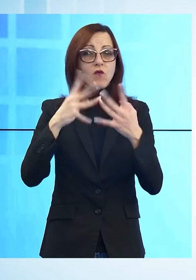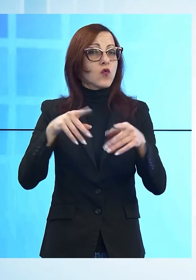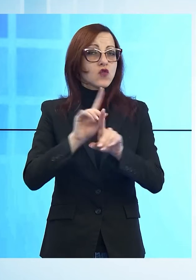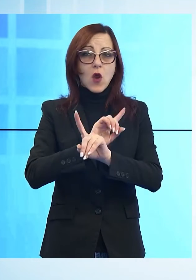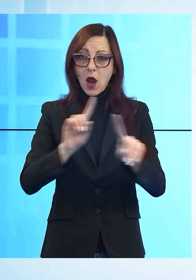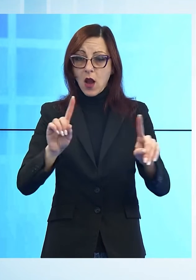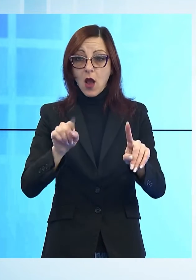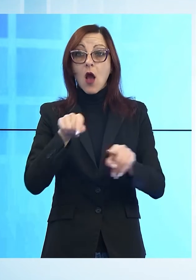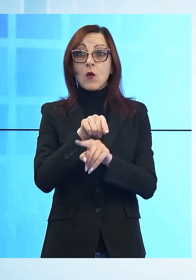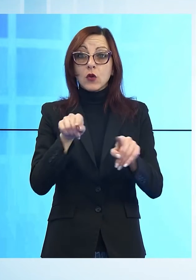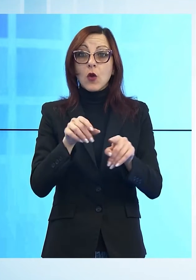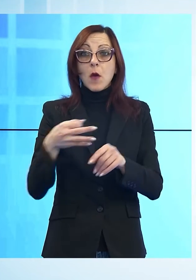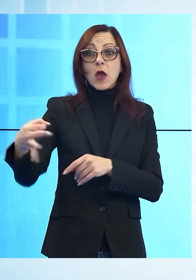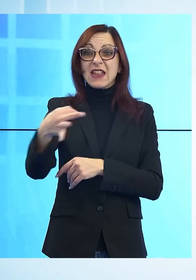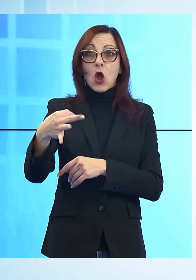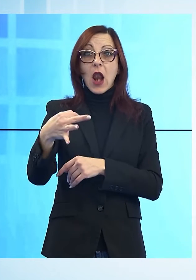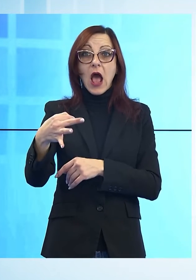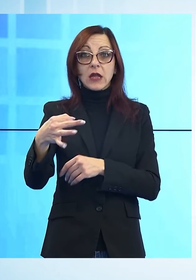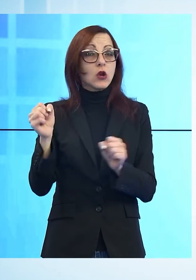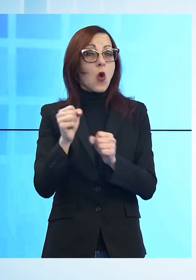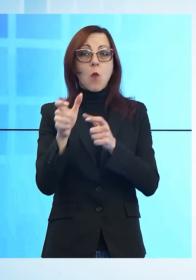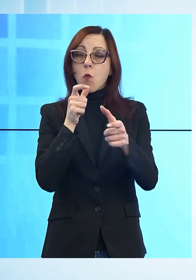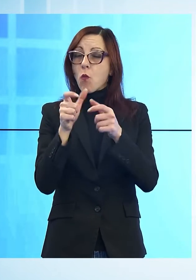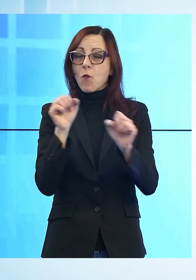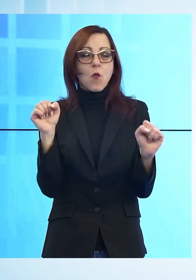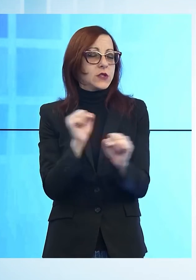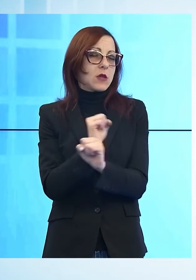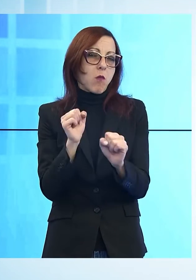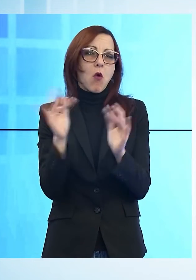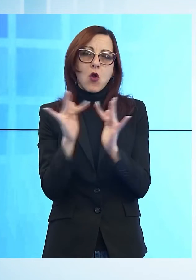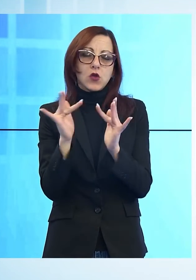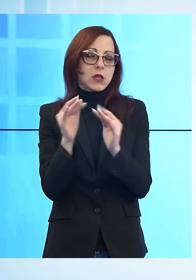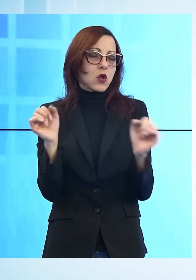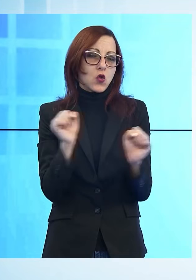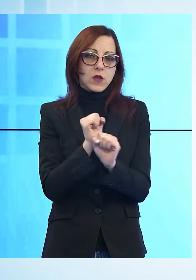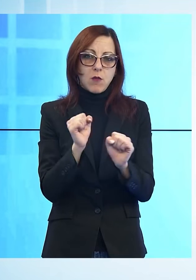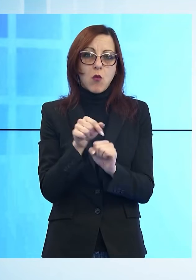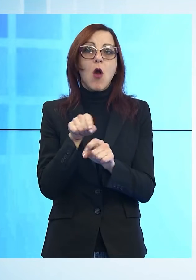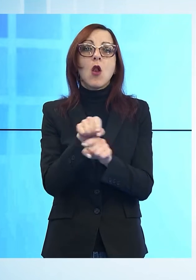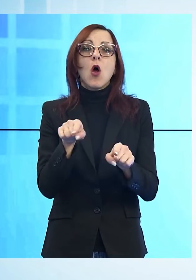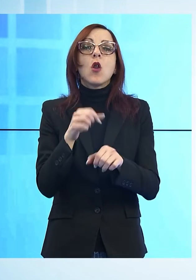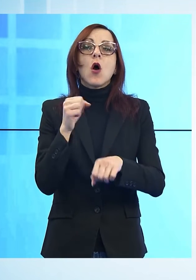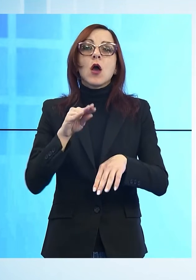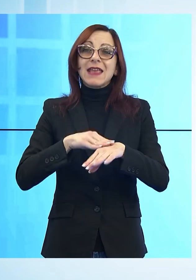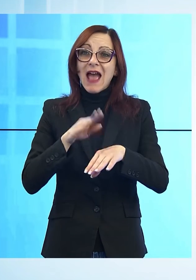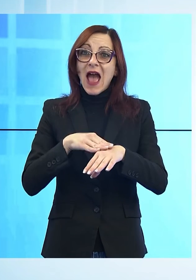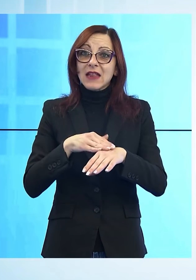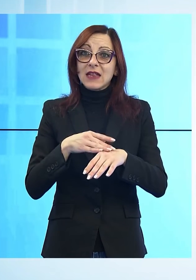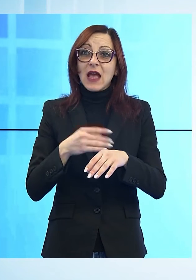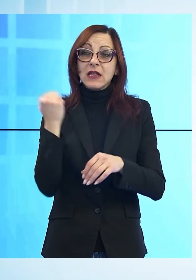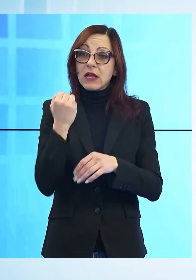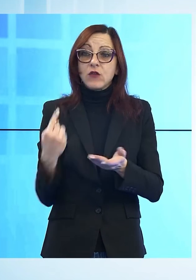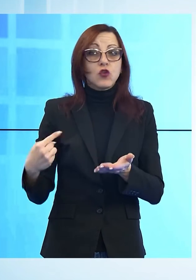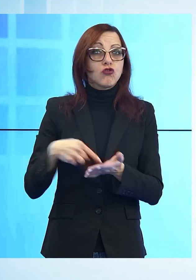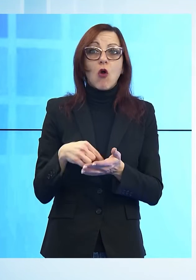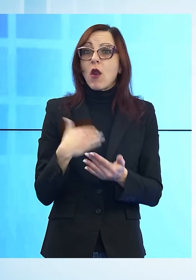isolati, senza possibilità di comunicare o di essere contattati. Gli utenti chiedono che il servizio sia ripristinato il più velocemente